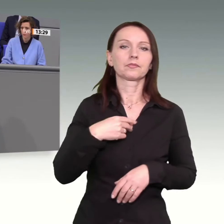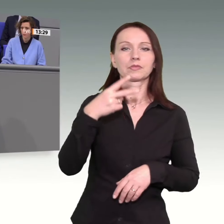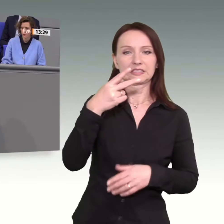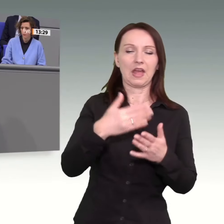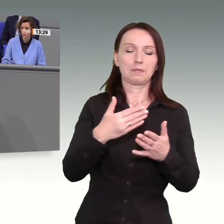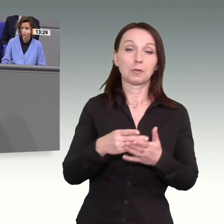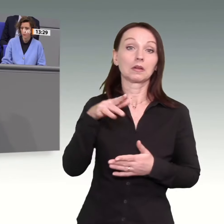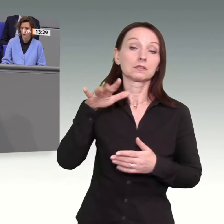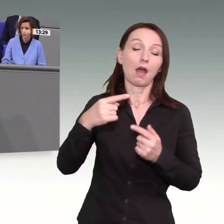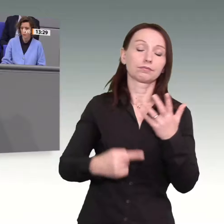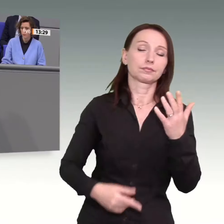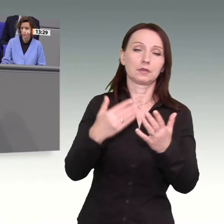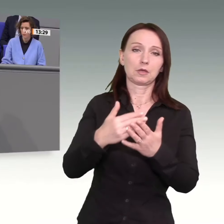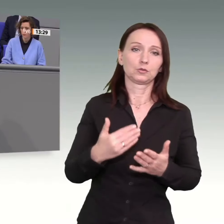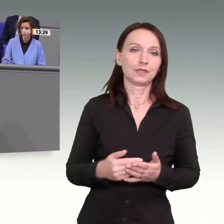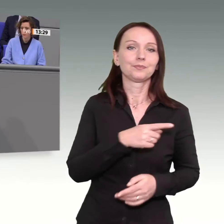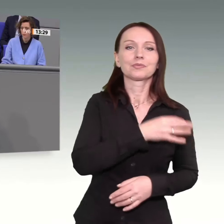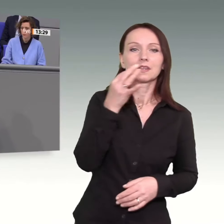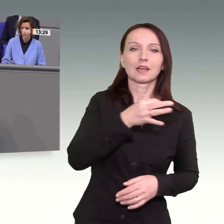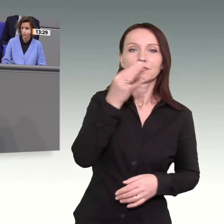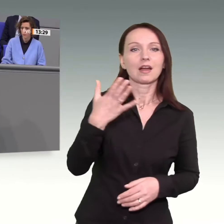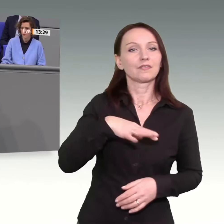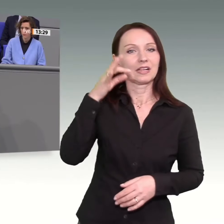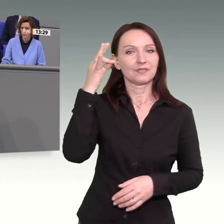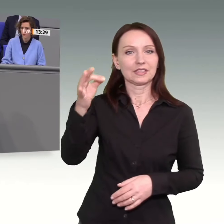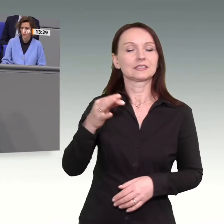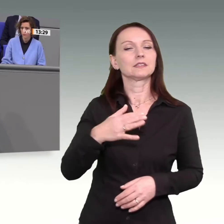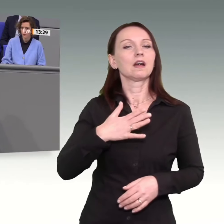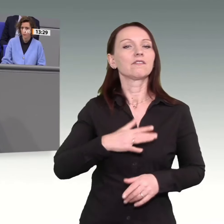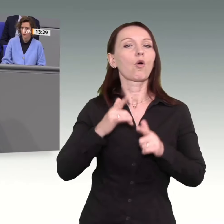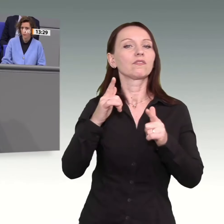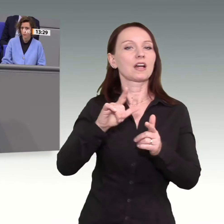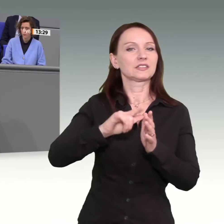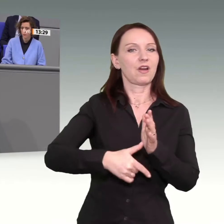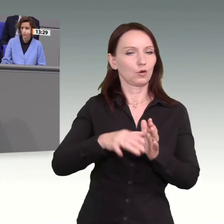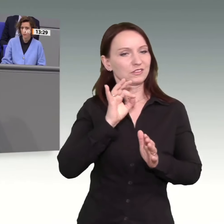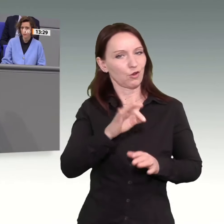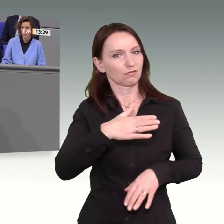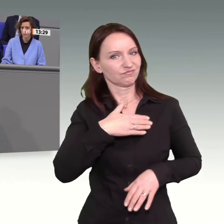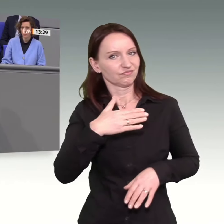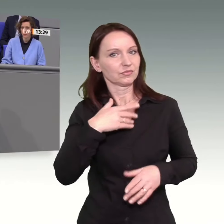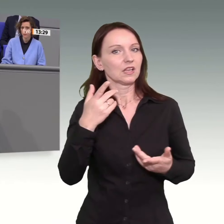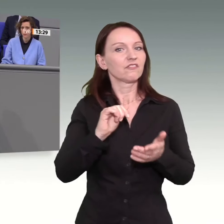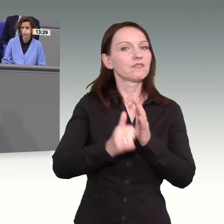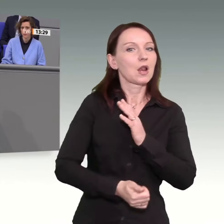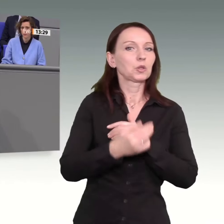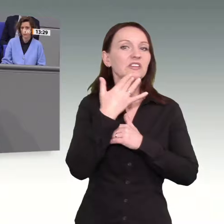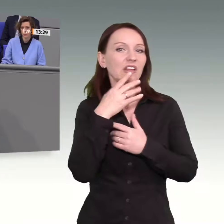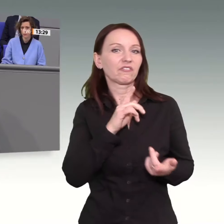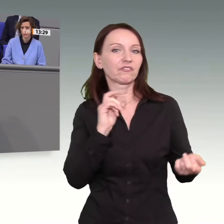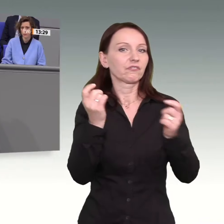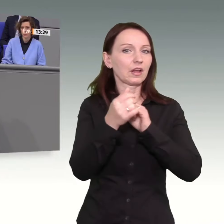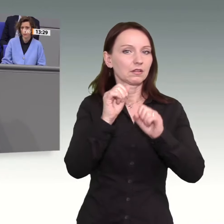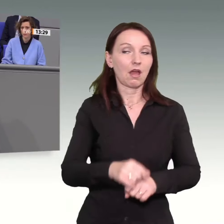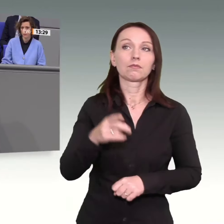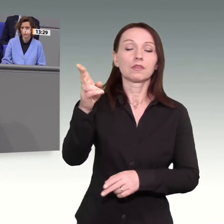vielen. Die Fragesteller wollen unter anderem wissen, wie hoch die Wohlfahrtsverluste aufgrund der Transformation ausfallen könnten. Ihre